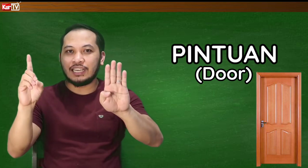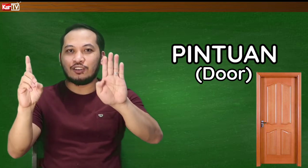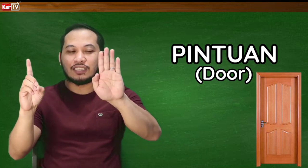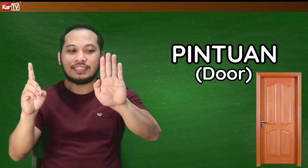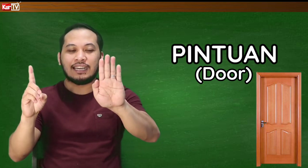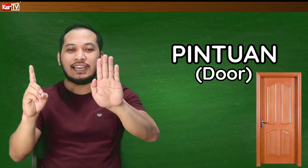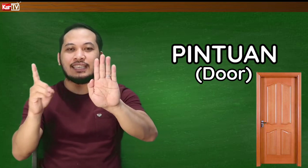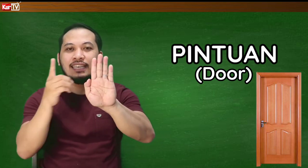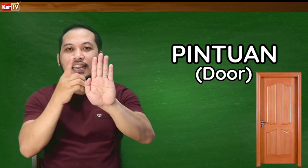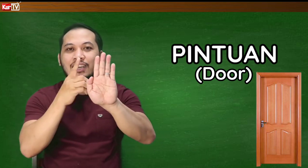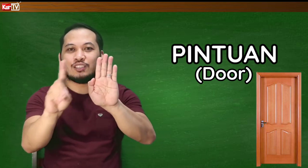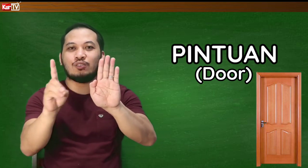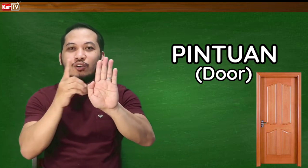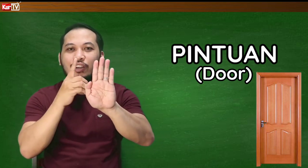kayo, tapos naka ganyan lang. Door.